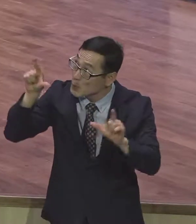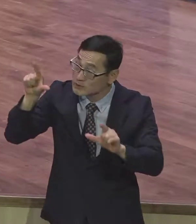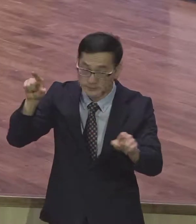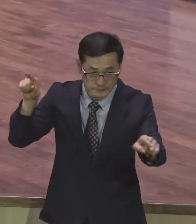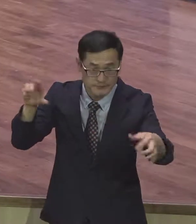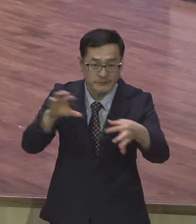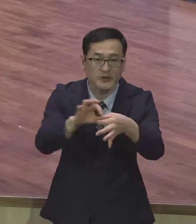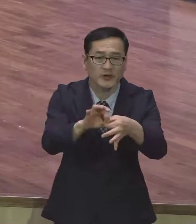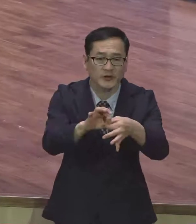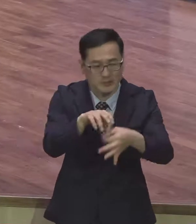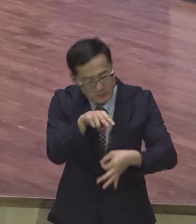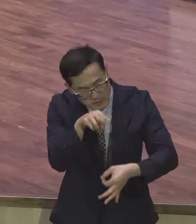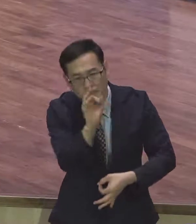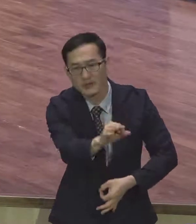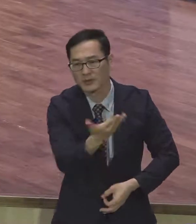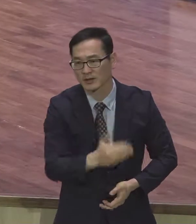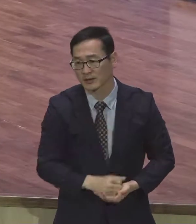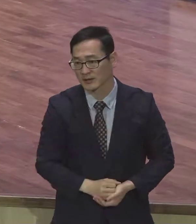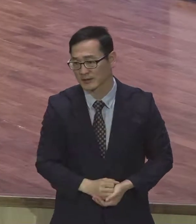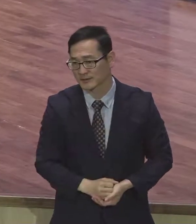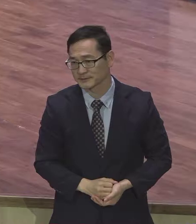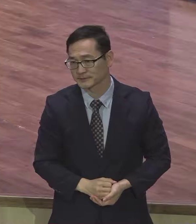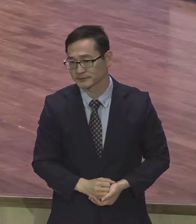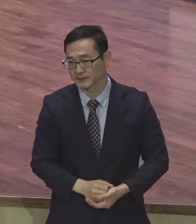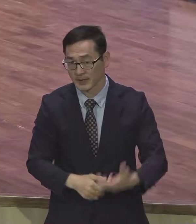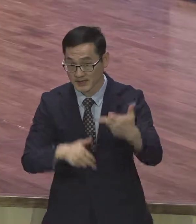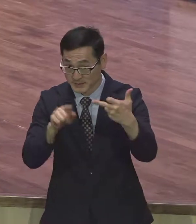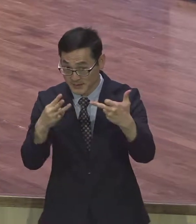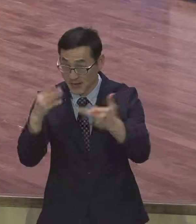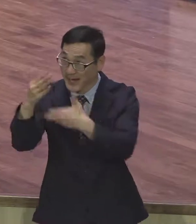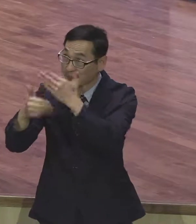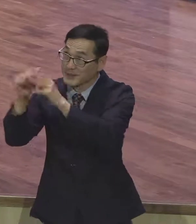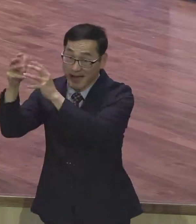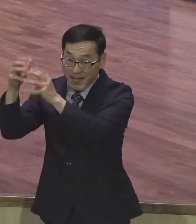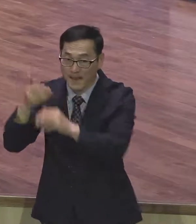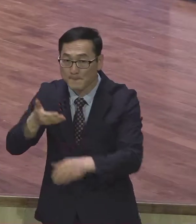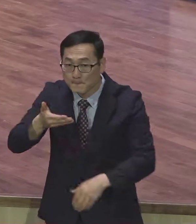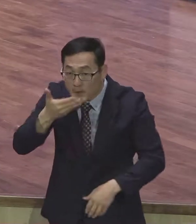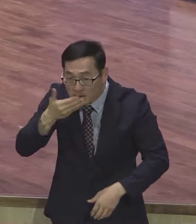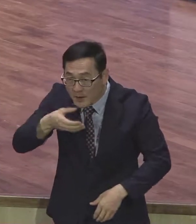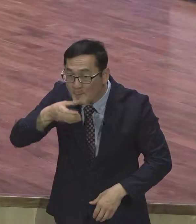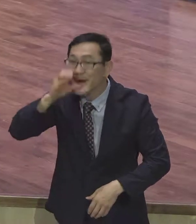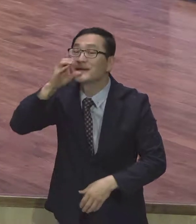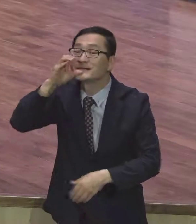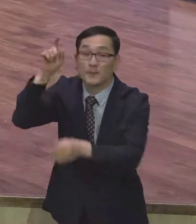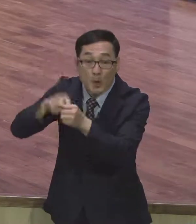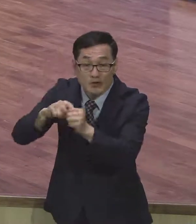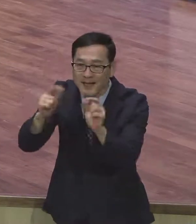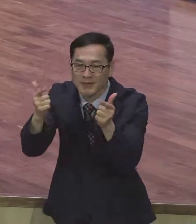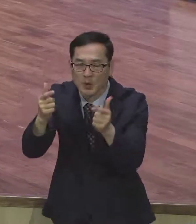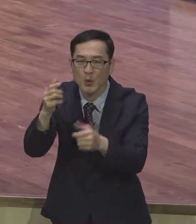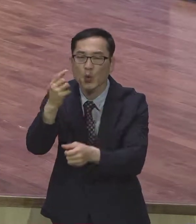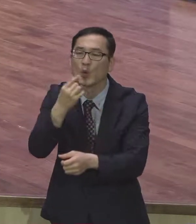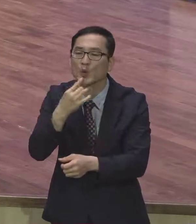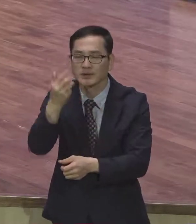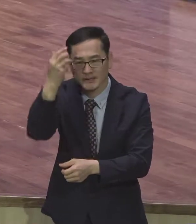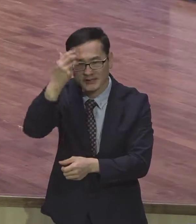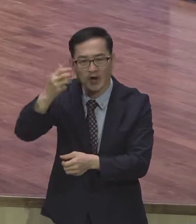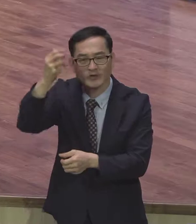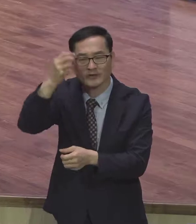보세요. 하나님의 나라는 먹는 것과 마시는 것이 아니요. 오저 성령 안에 있는 어이와 평강과